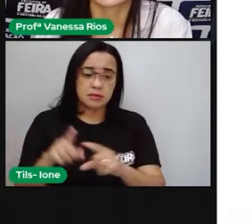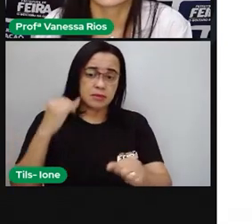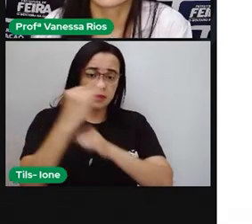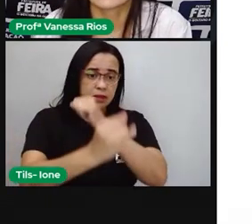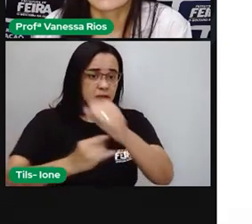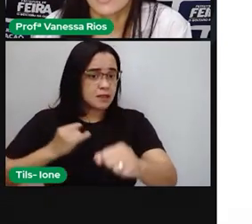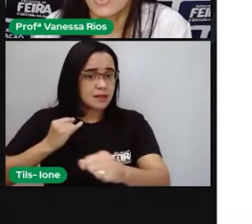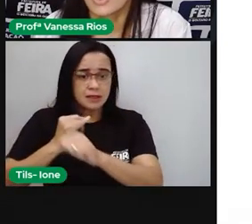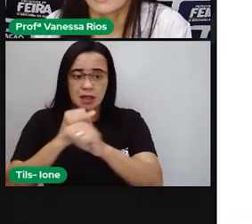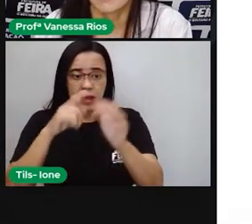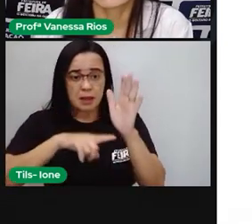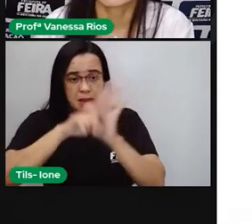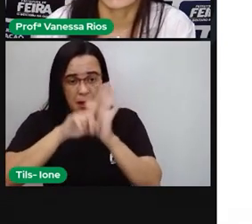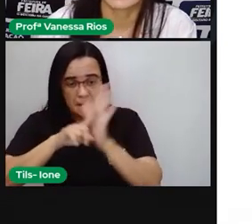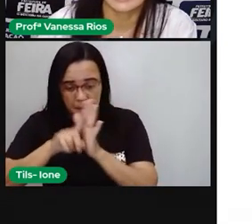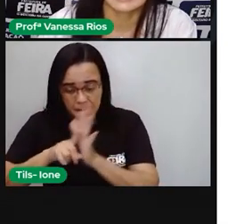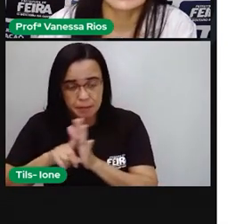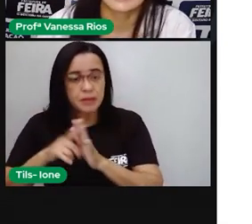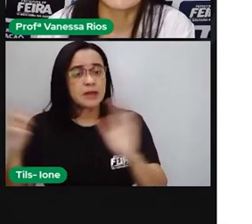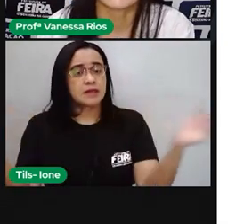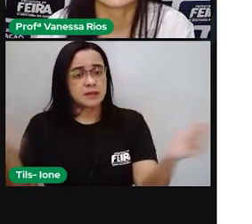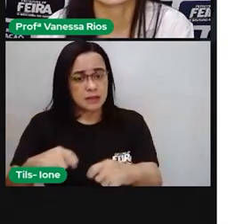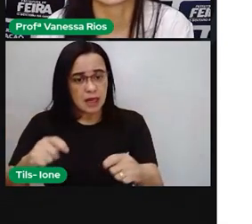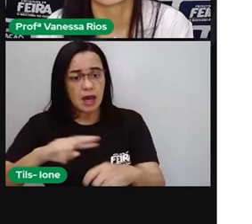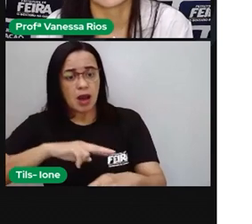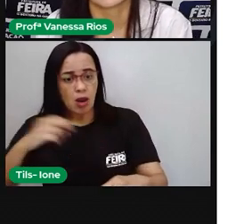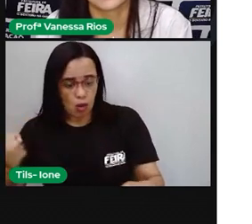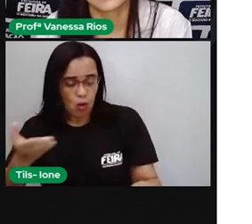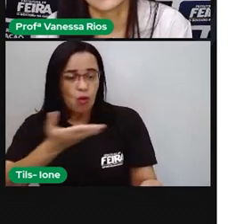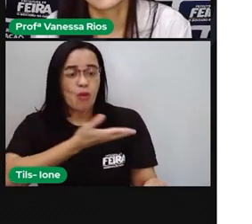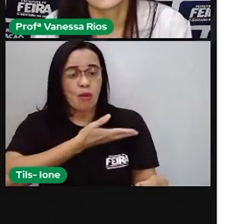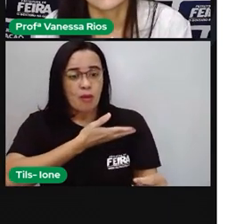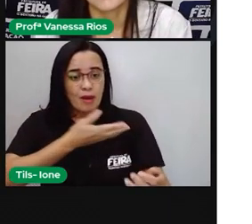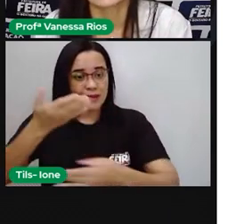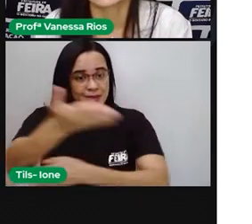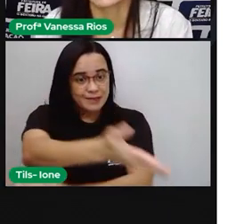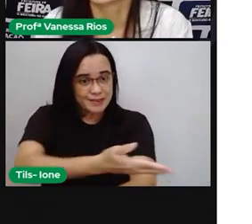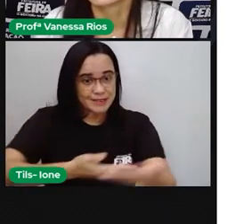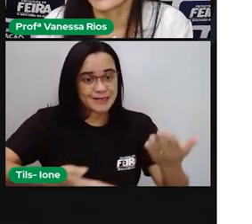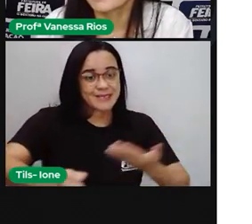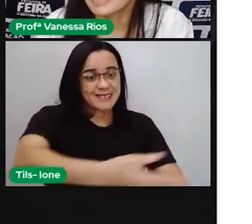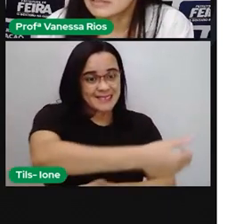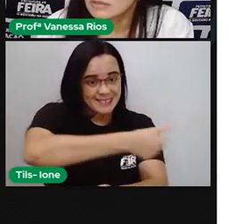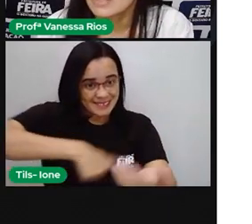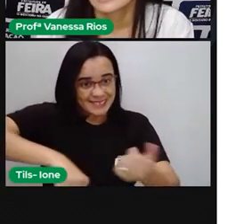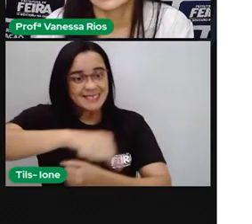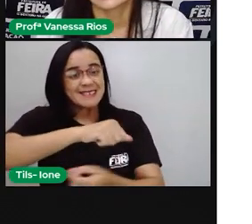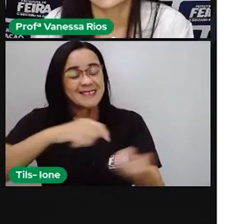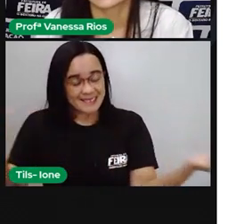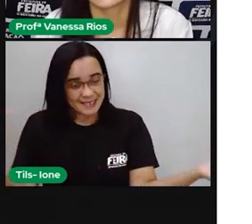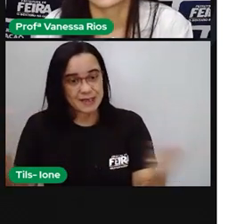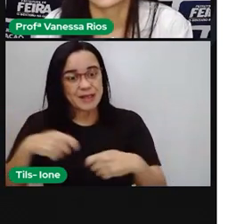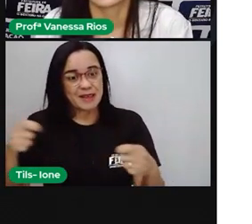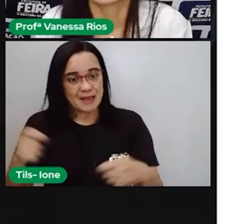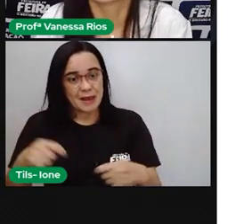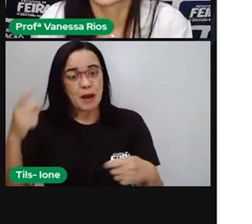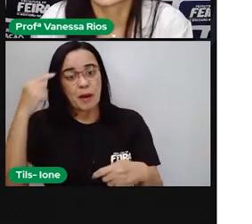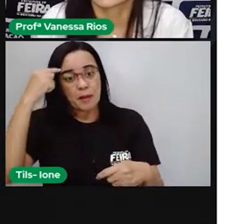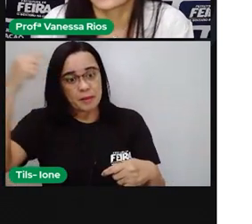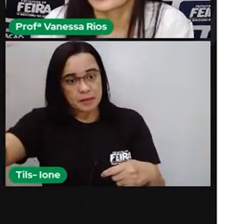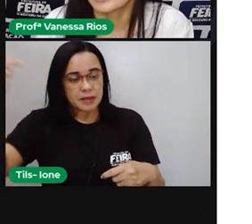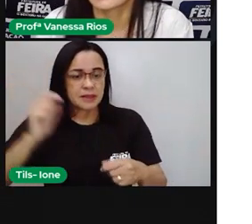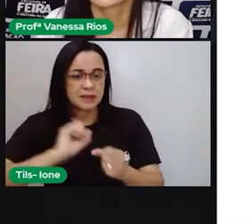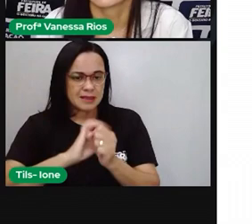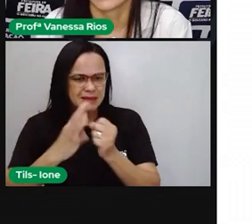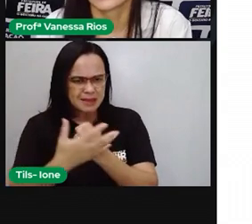fazer aí alguma troca com algum colega, de repente, ou com a pró. E pensar aí no momento em que a gente tire do